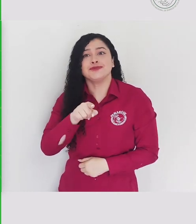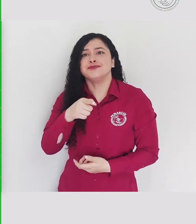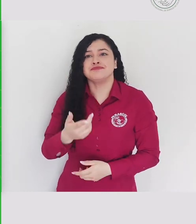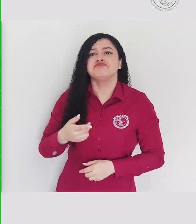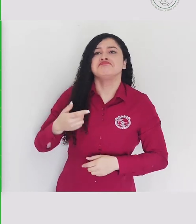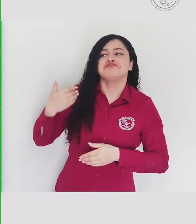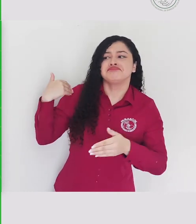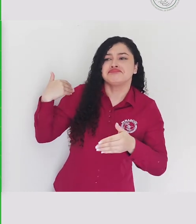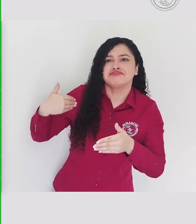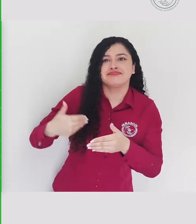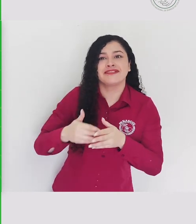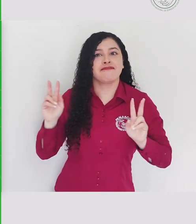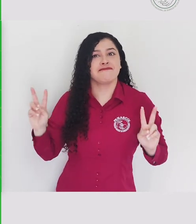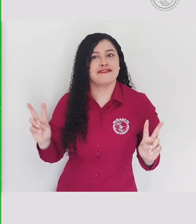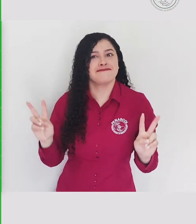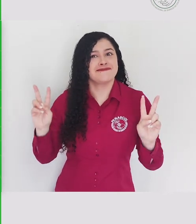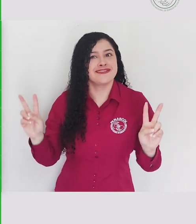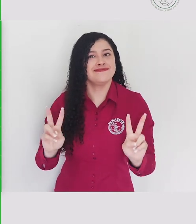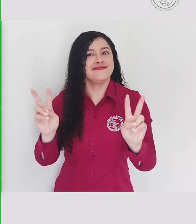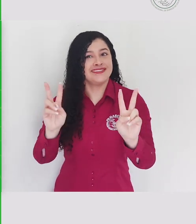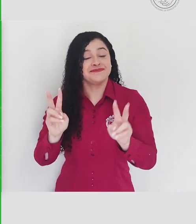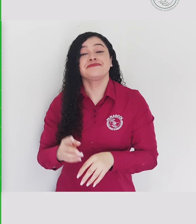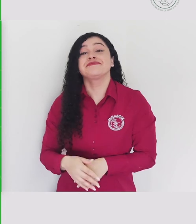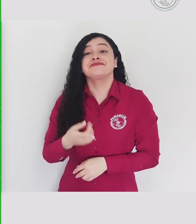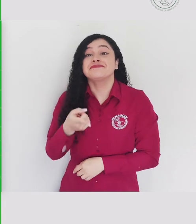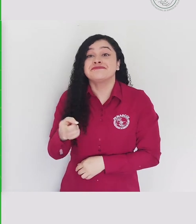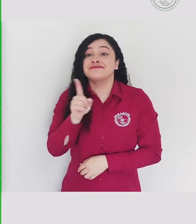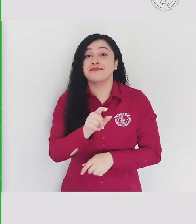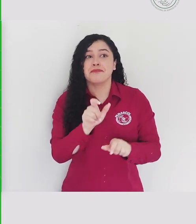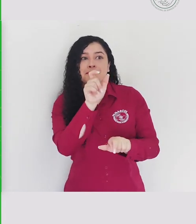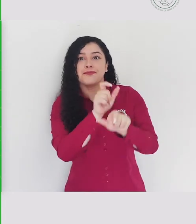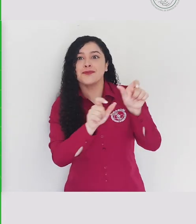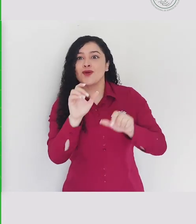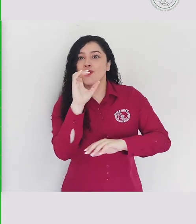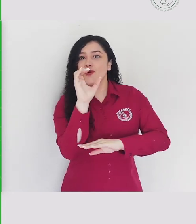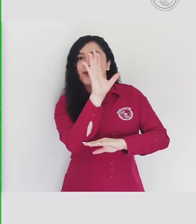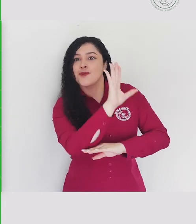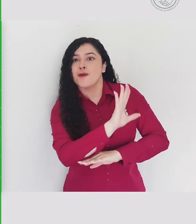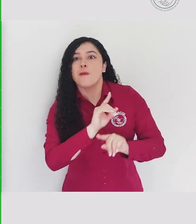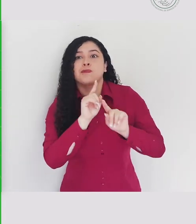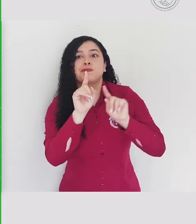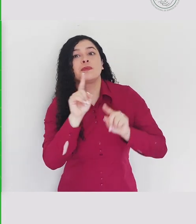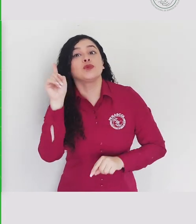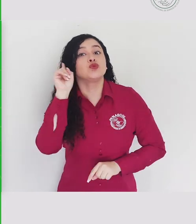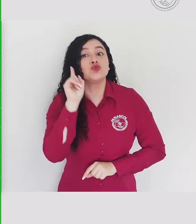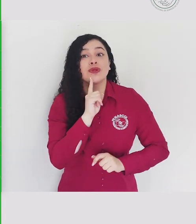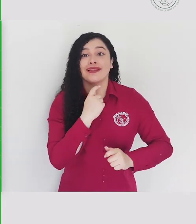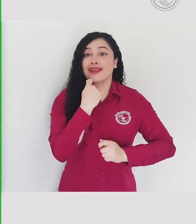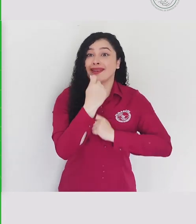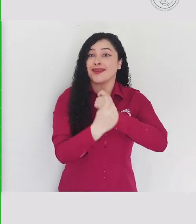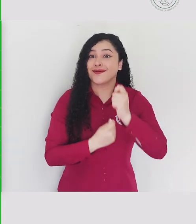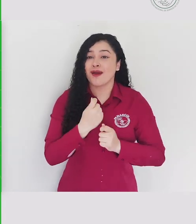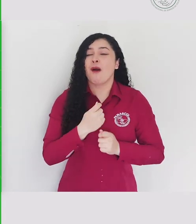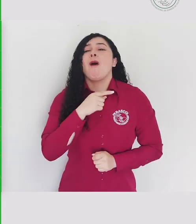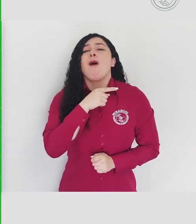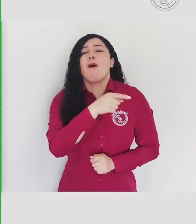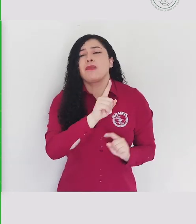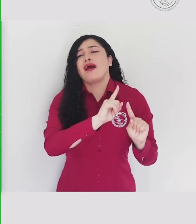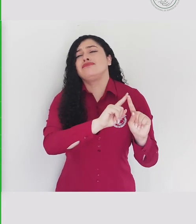de FENASCOL, las emisiones en vivo del noticiero, las notas a emprendedores sordos del país, entre otros